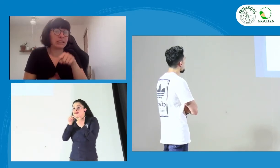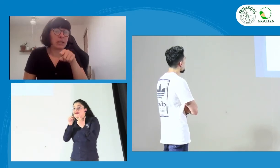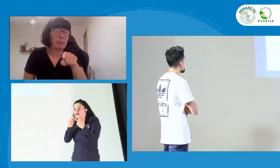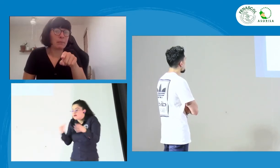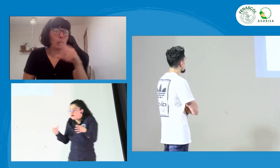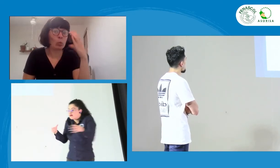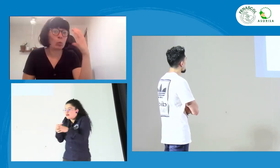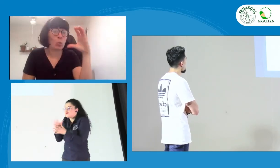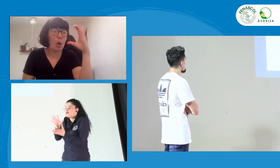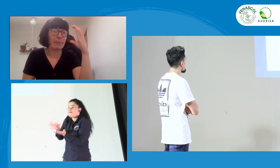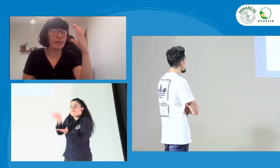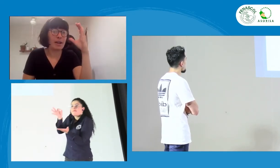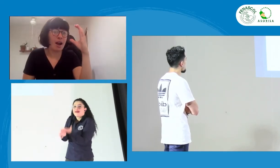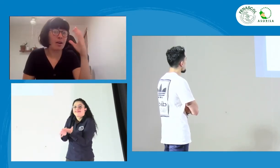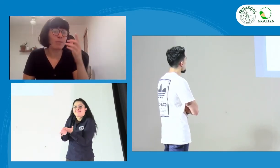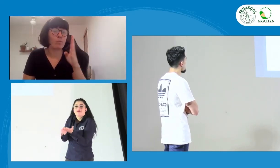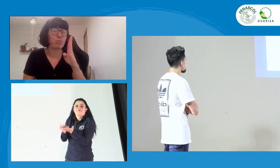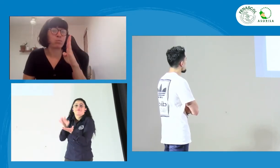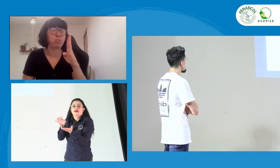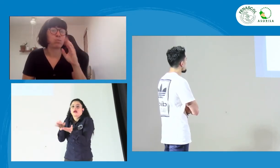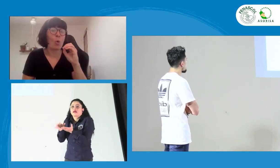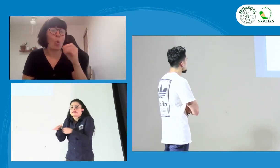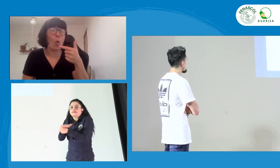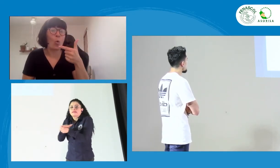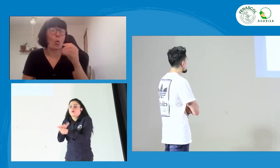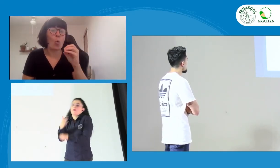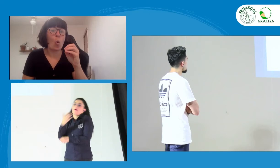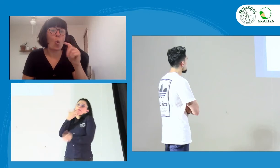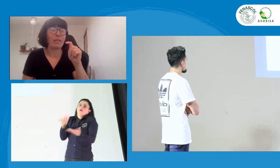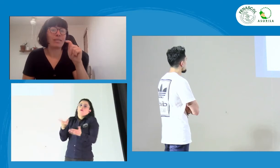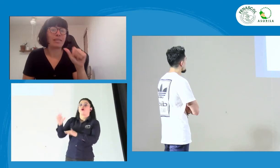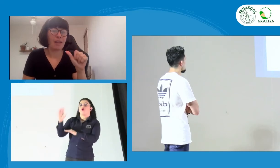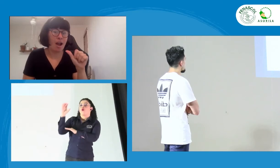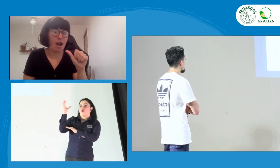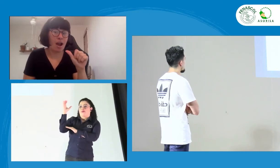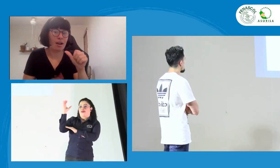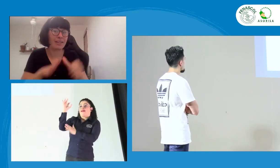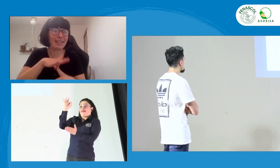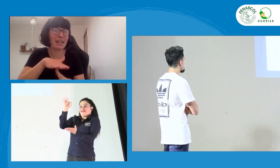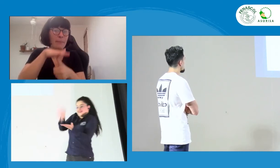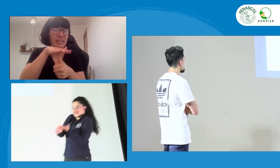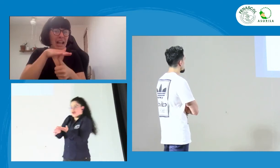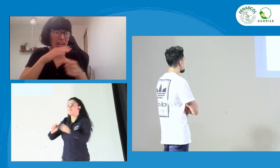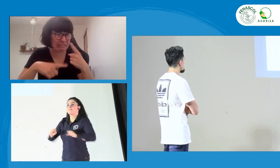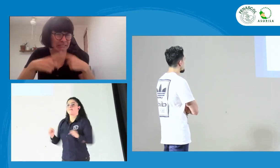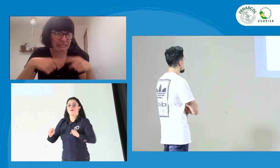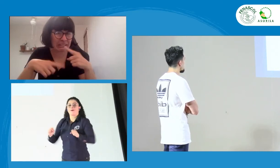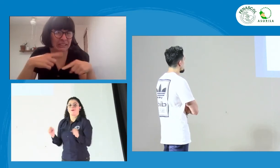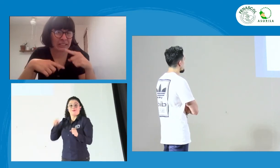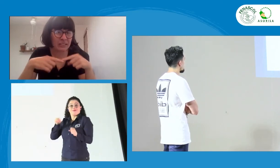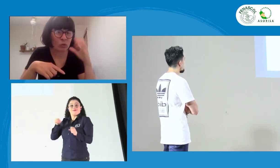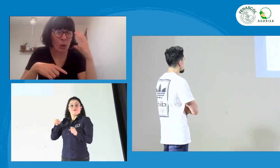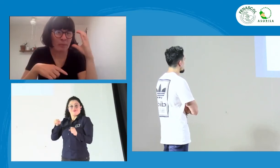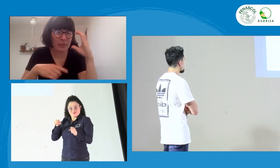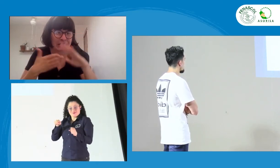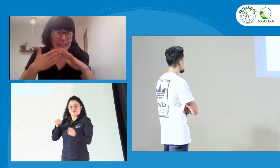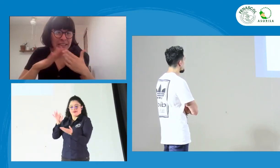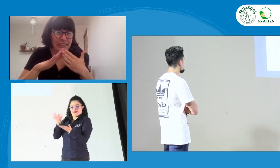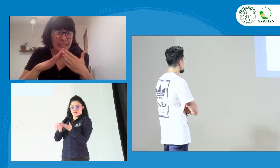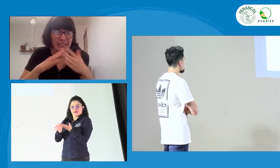Es lo local, hablar desde la misma comunidad. Ustedes allí en Colombia, pues, obviamente, sé que en Bogotá, que es la capital, creo